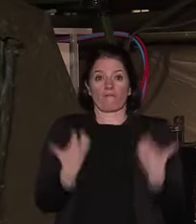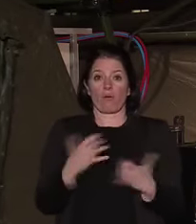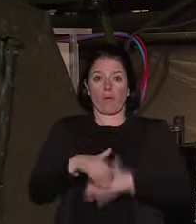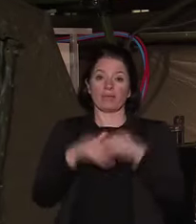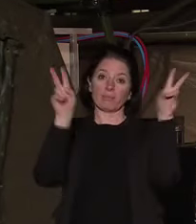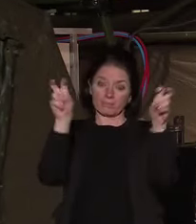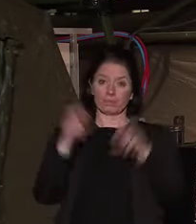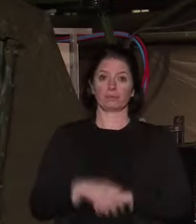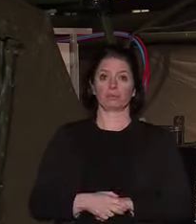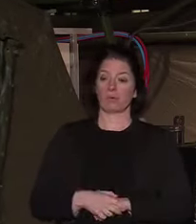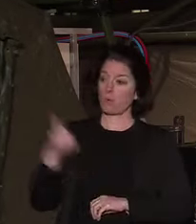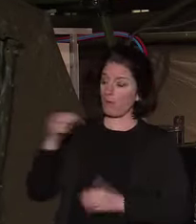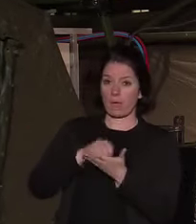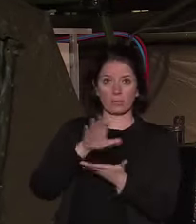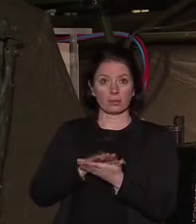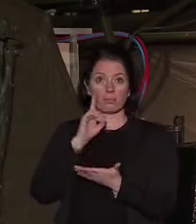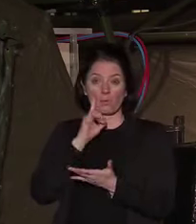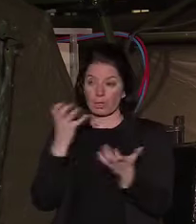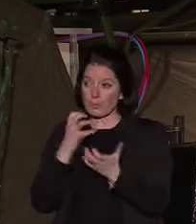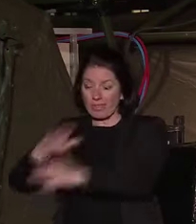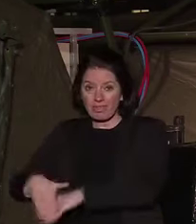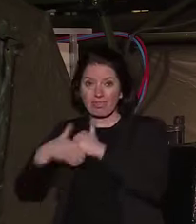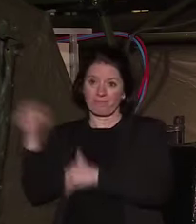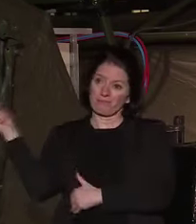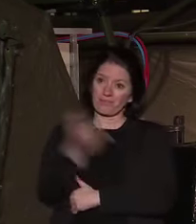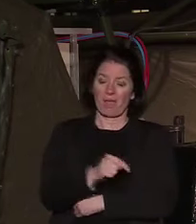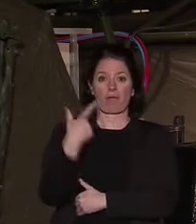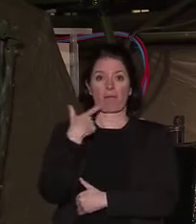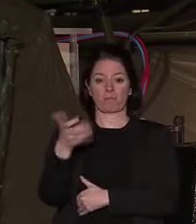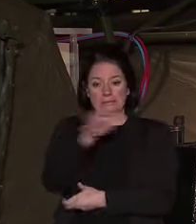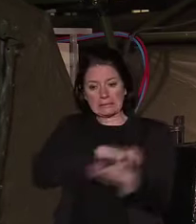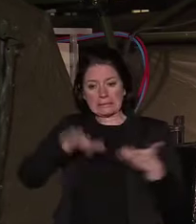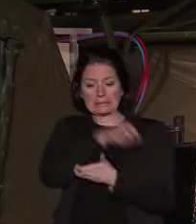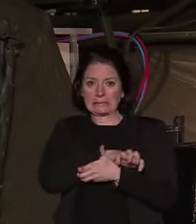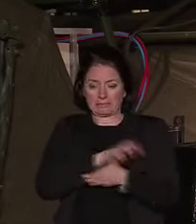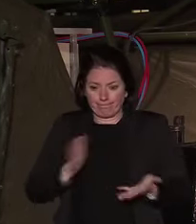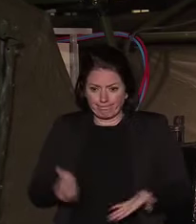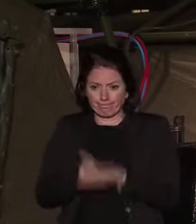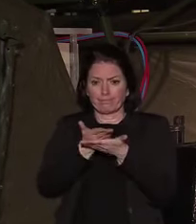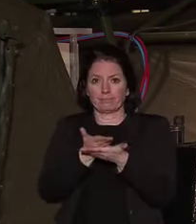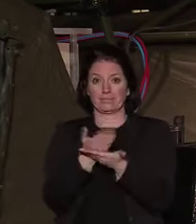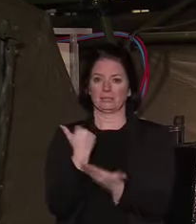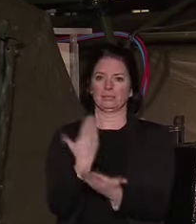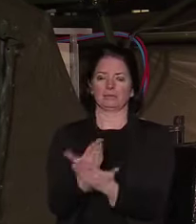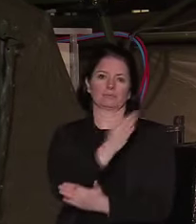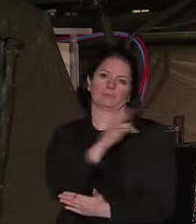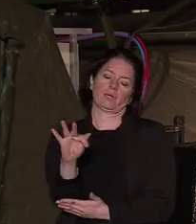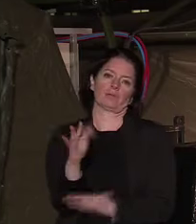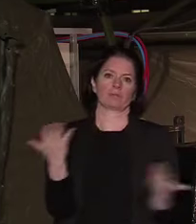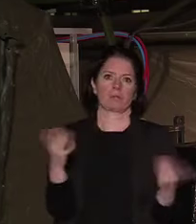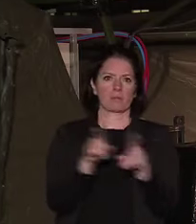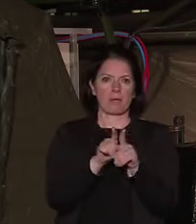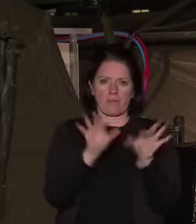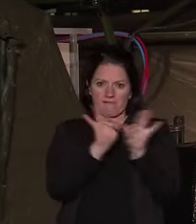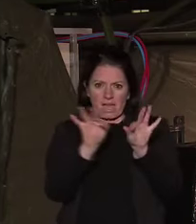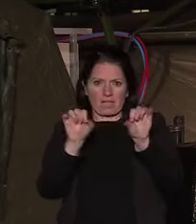manière, avec leurs moyens, apporter une aide au milieu de cette crise. C'est cette France fraternelle qui nous permettra